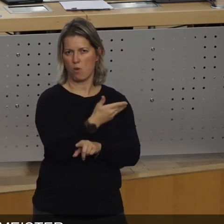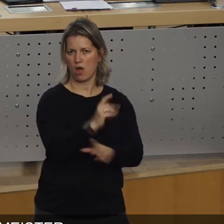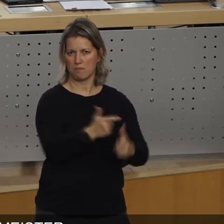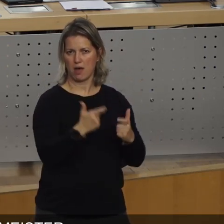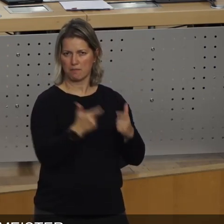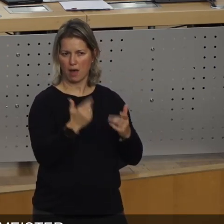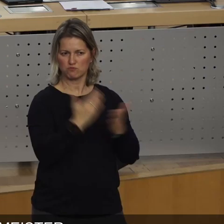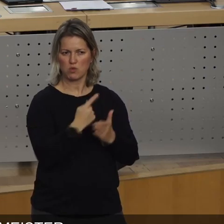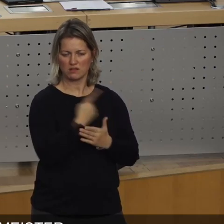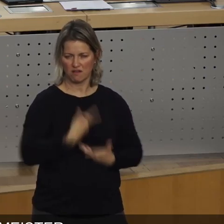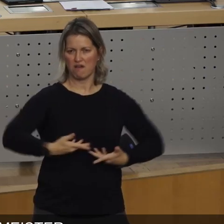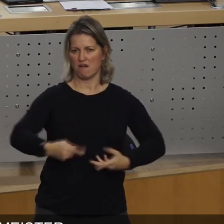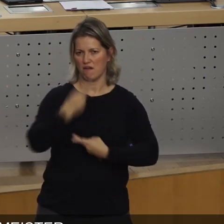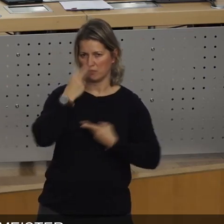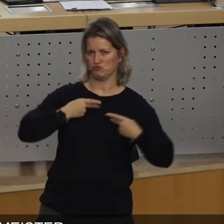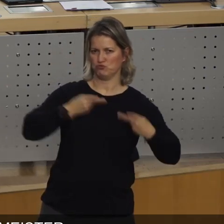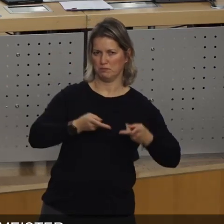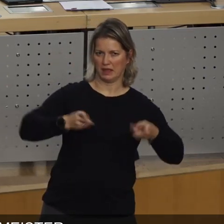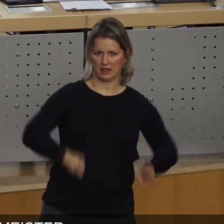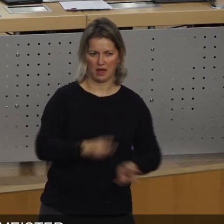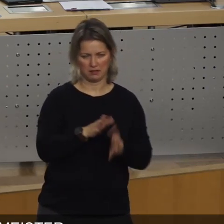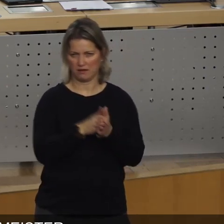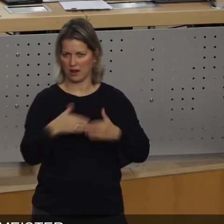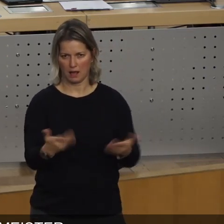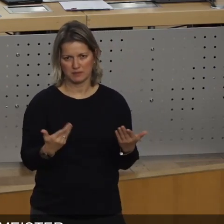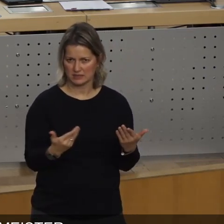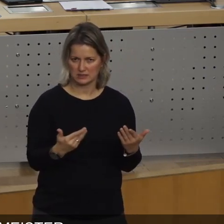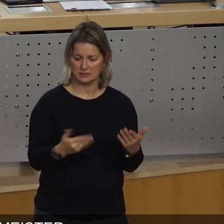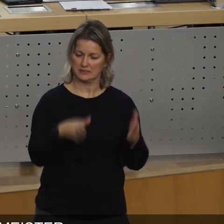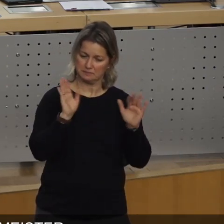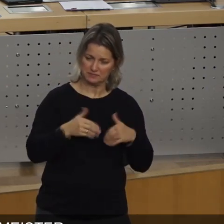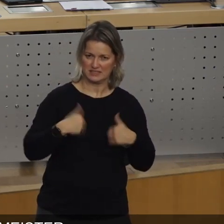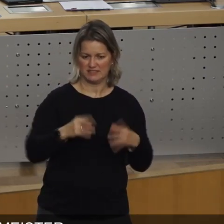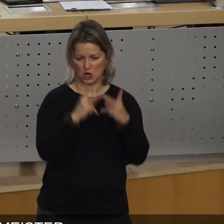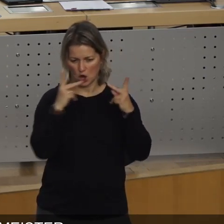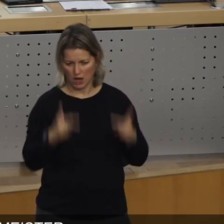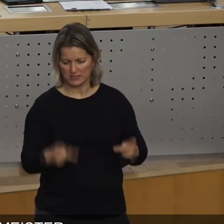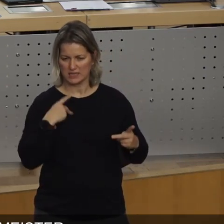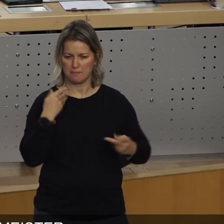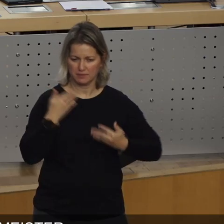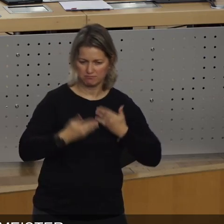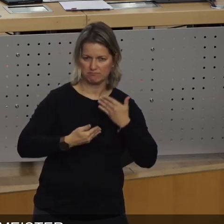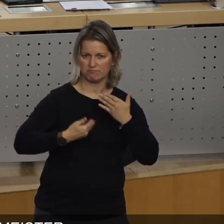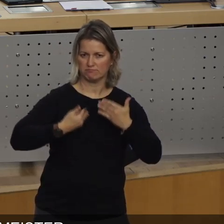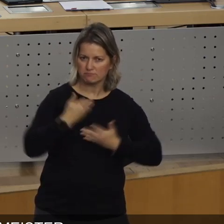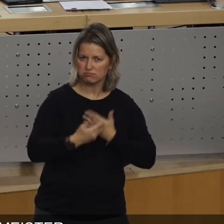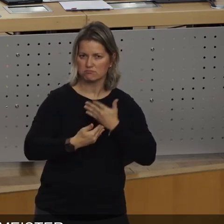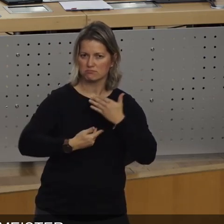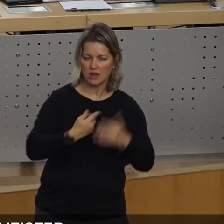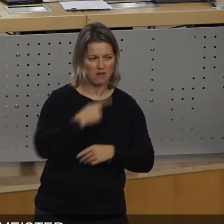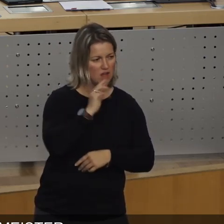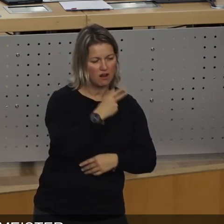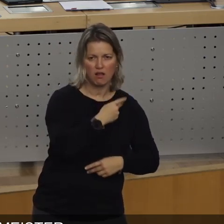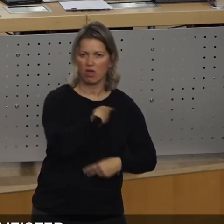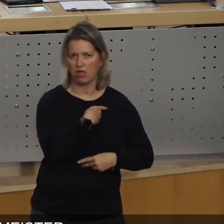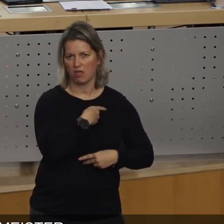das Konzept vorgeschrieben haben, dann immer wieder den Knüppel auch zwischen die Beine geworfen haben.